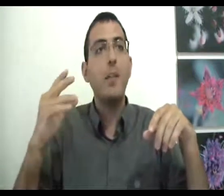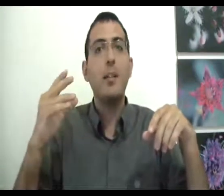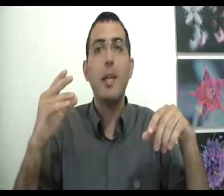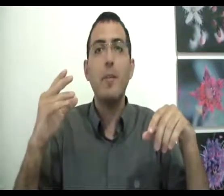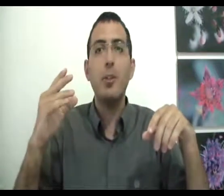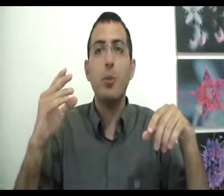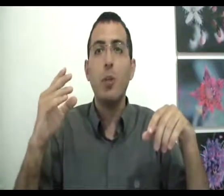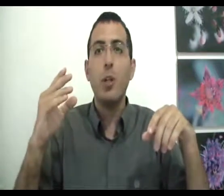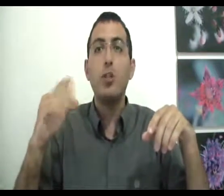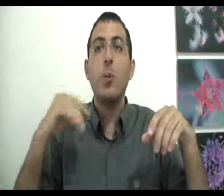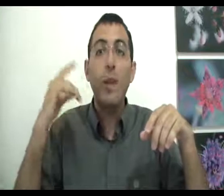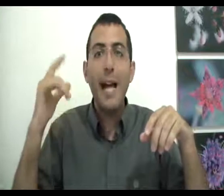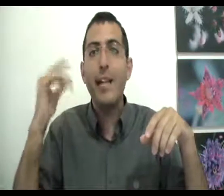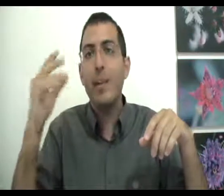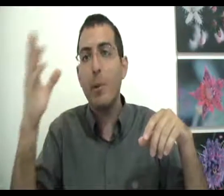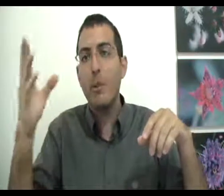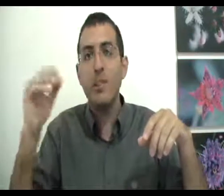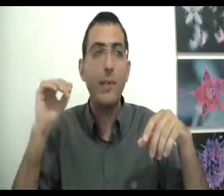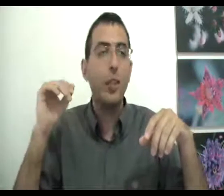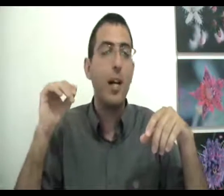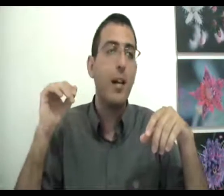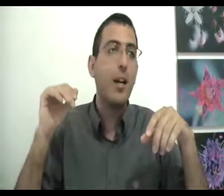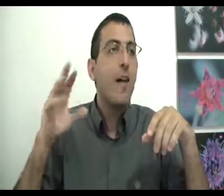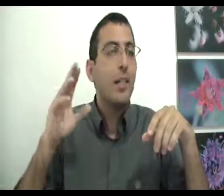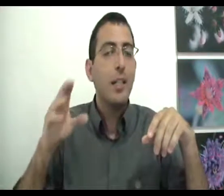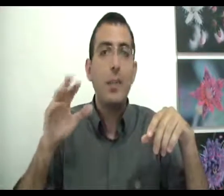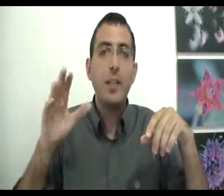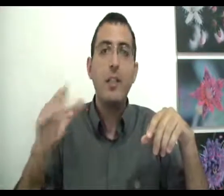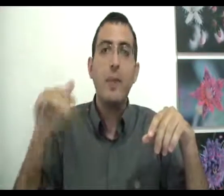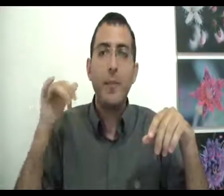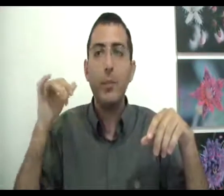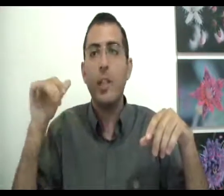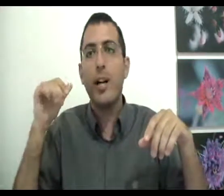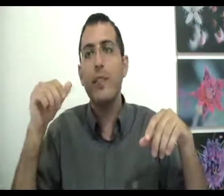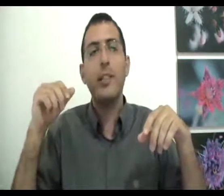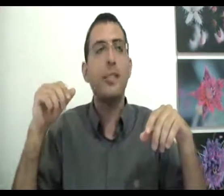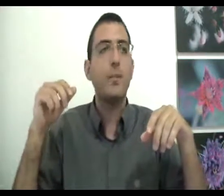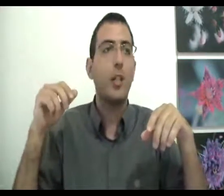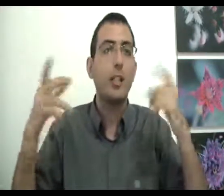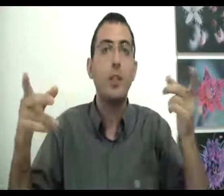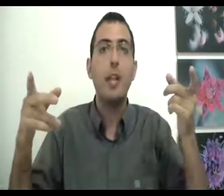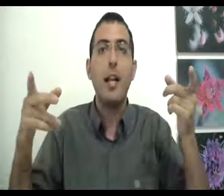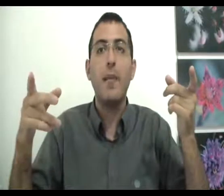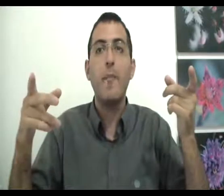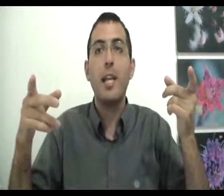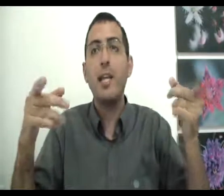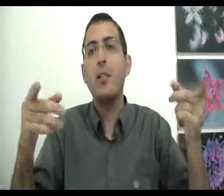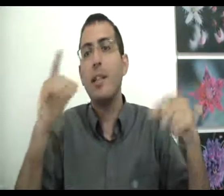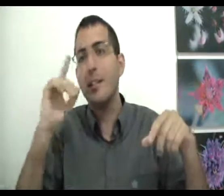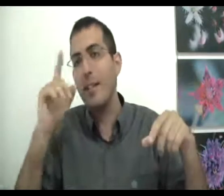ידמיין משהו שאולי יקרה בעוד 20 שנה ושאדם עכשיו ידמיין משהו שיקרה לפני 20 שנה עכשיו נשאל איך אתה יודע שהדבר